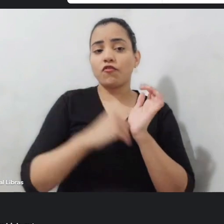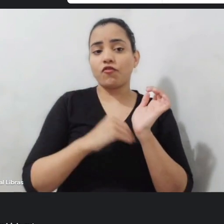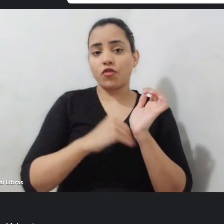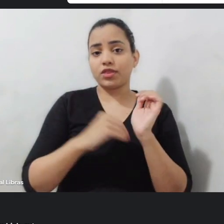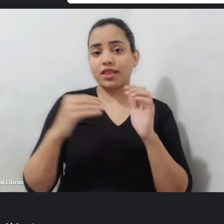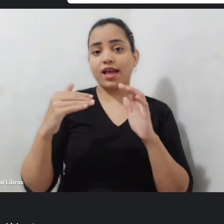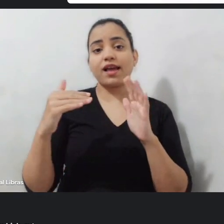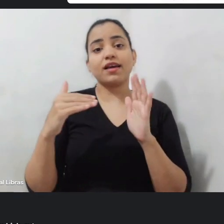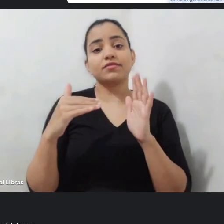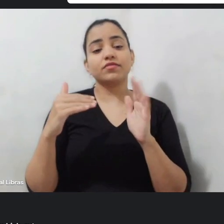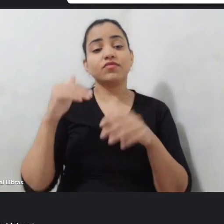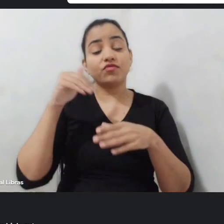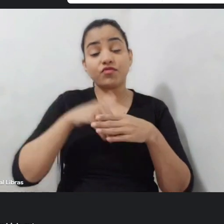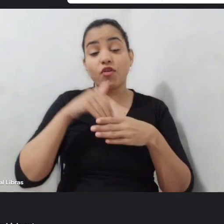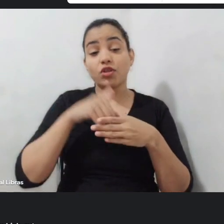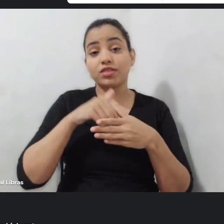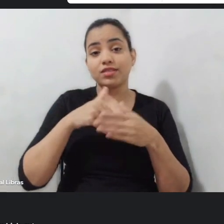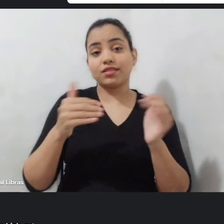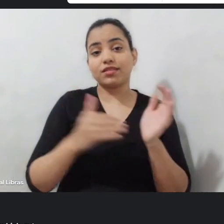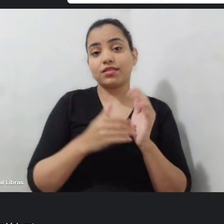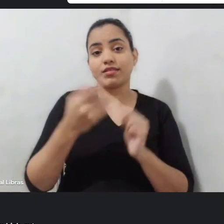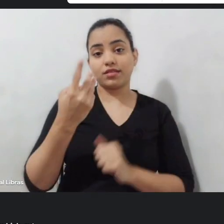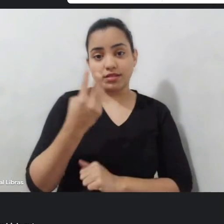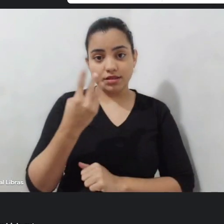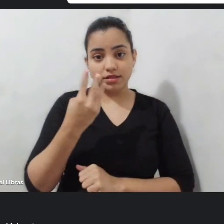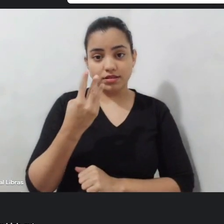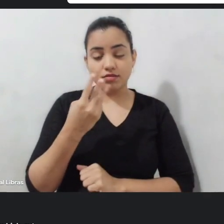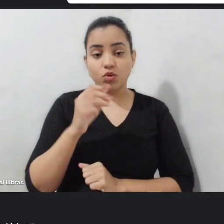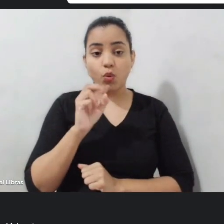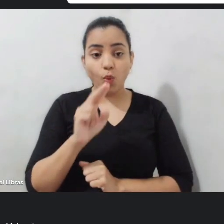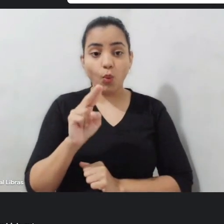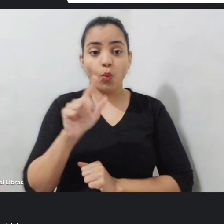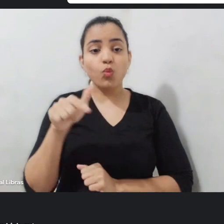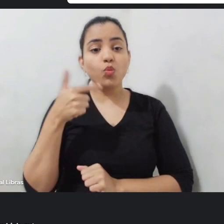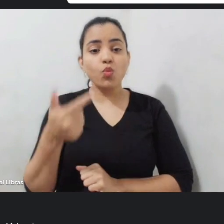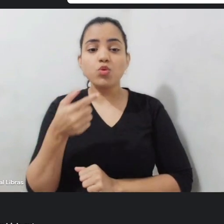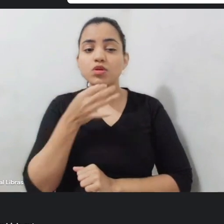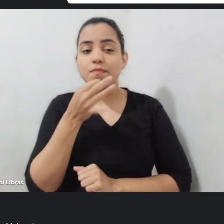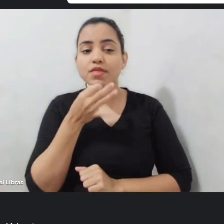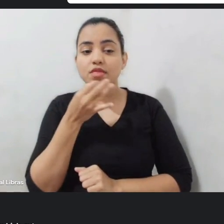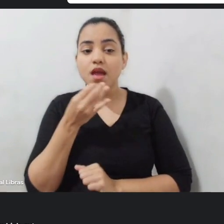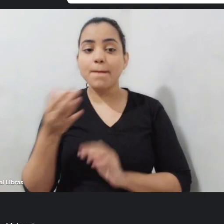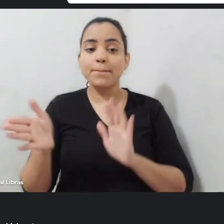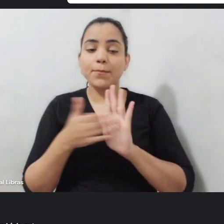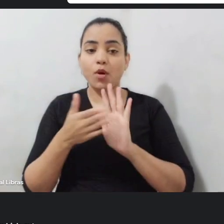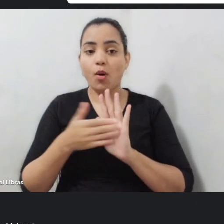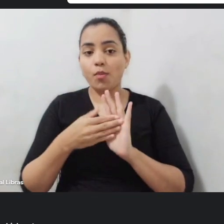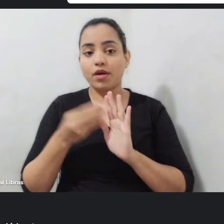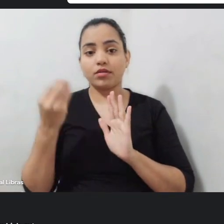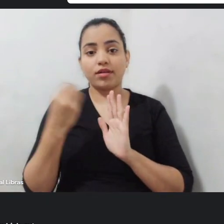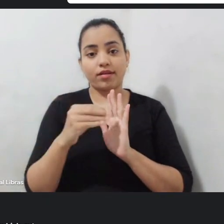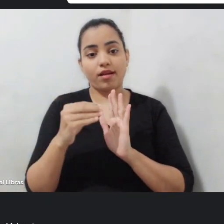você ache interessante, ou fazer a sua própria sugestão clicando em fazer sugestão.